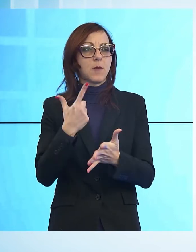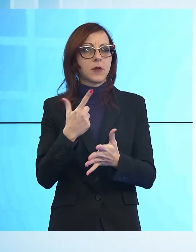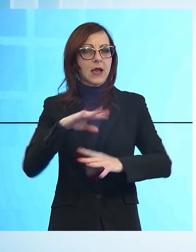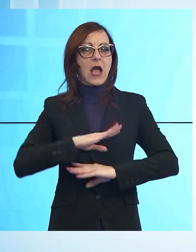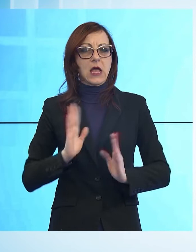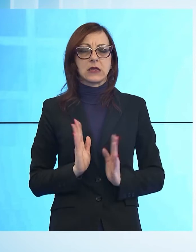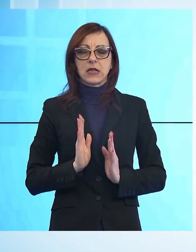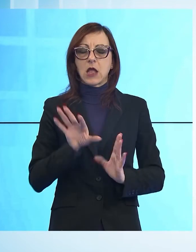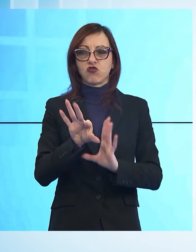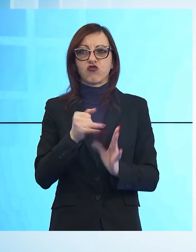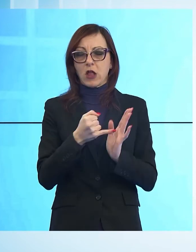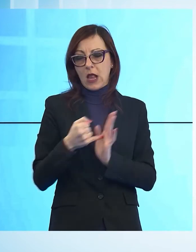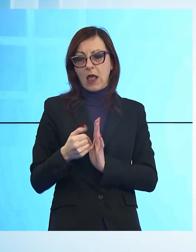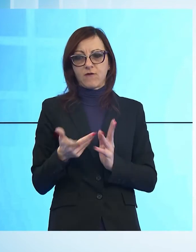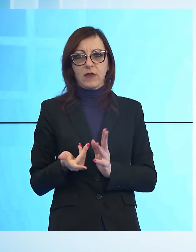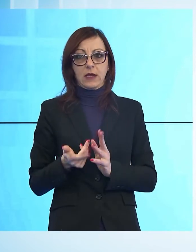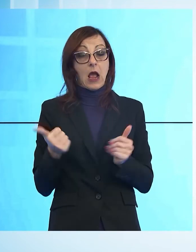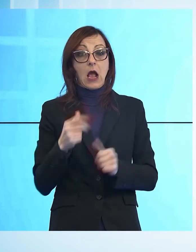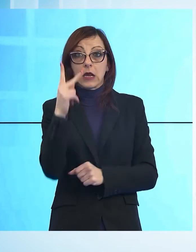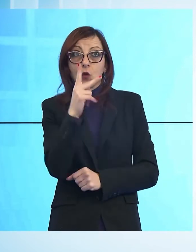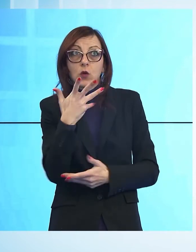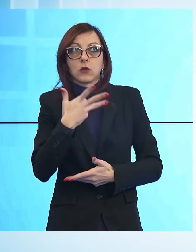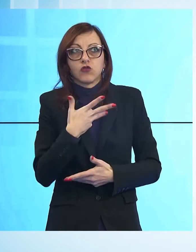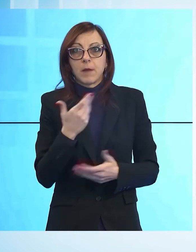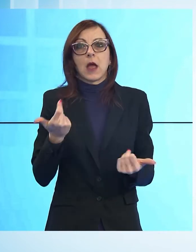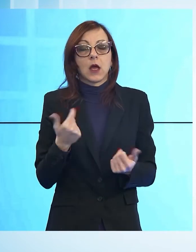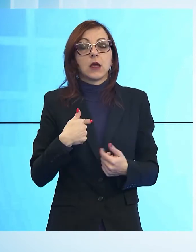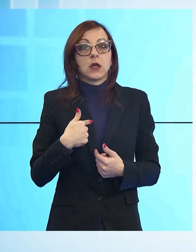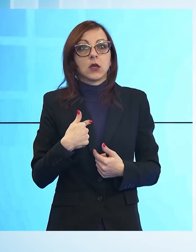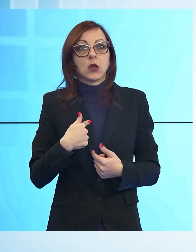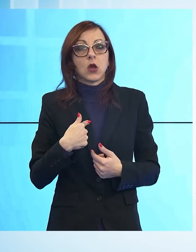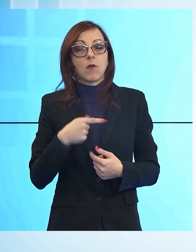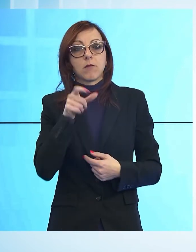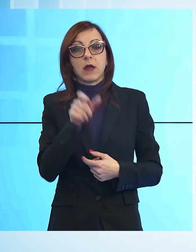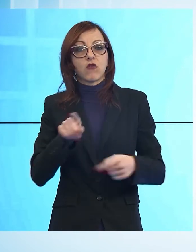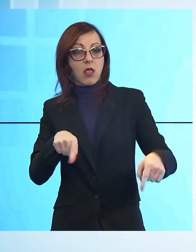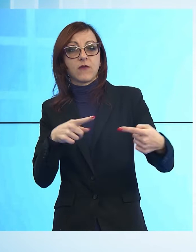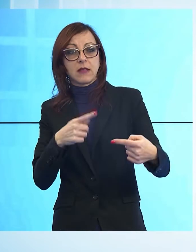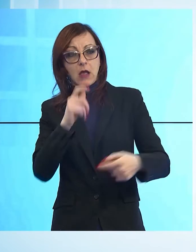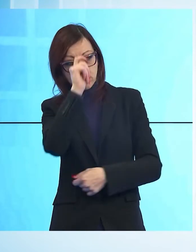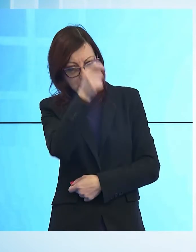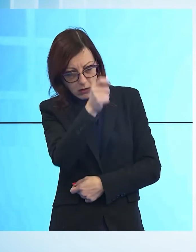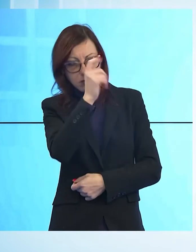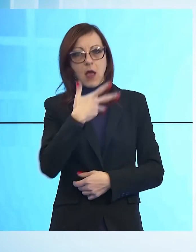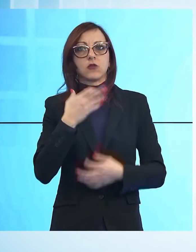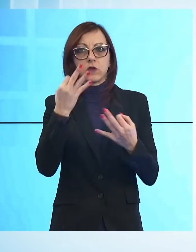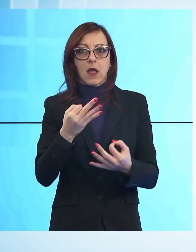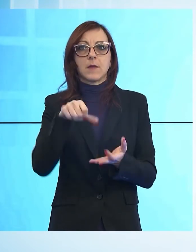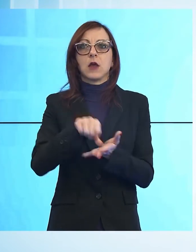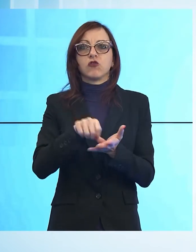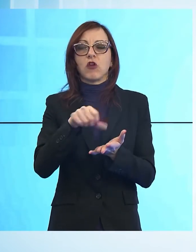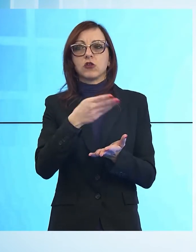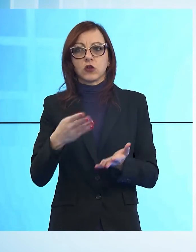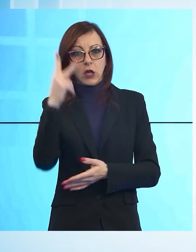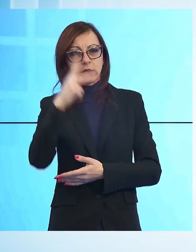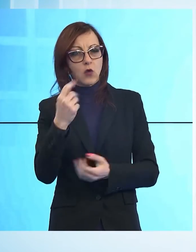evidentemente c'è anche a Lucca. Però io ho grande rispetto dei nostri avversari, centrodestra a Lucca è stato sempre molto forte, ha anche